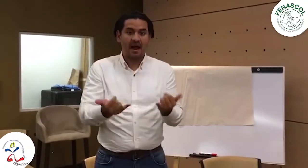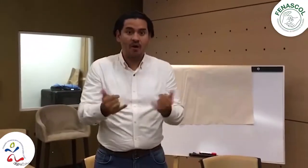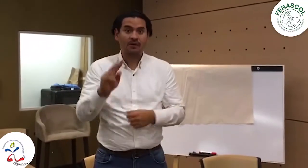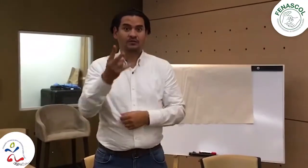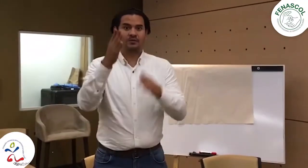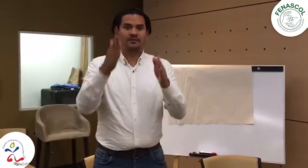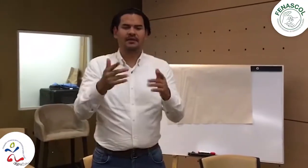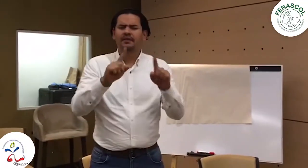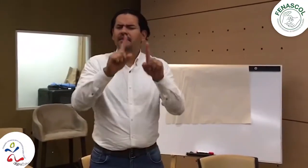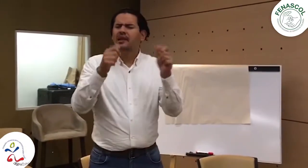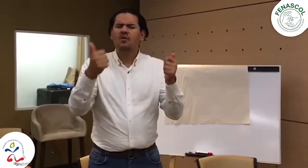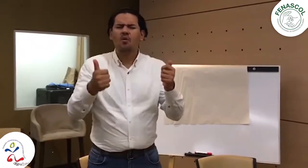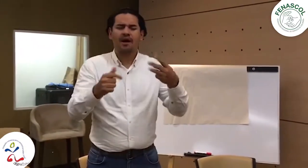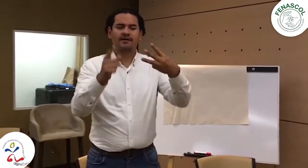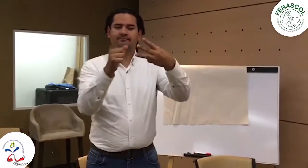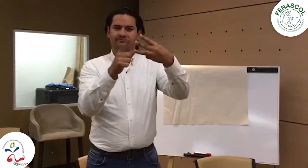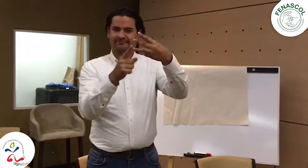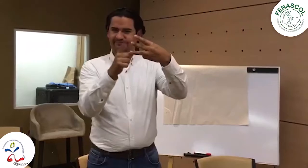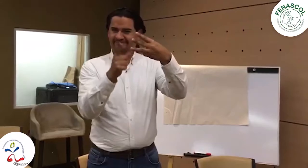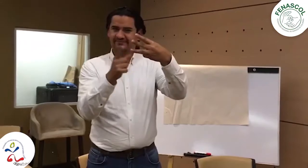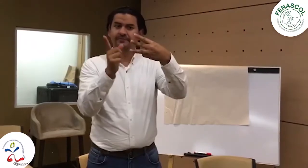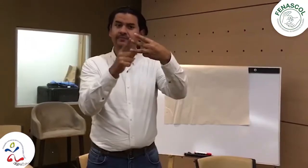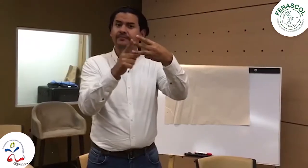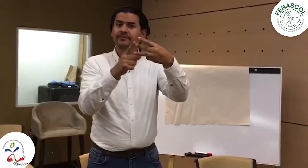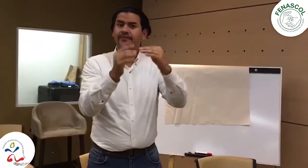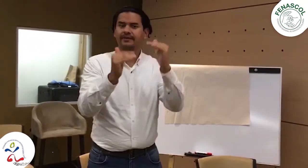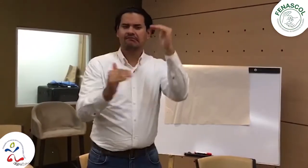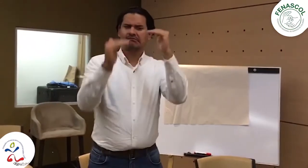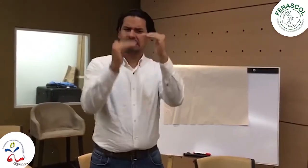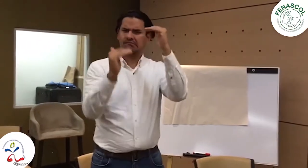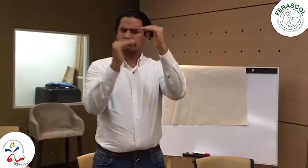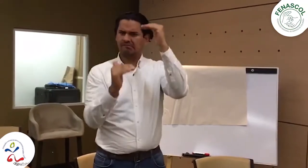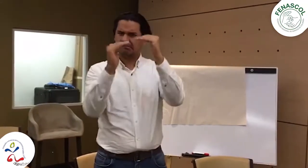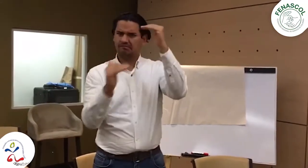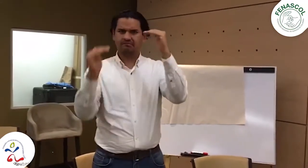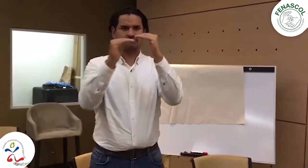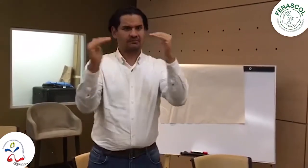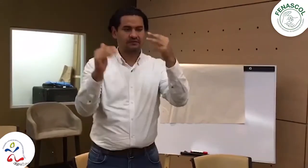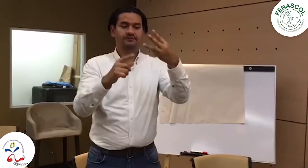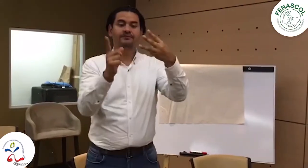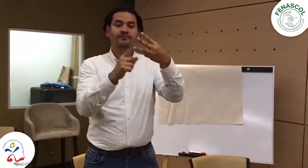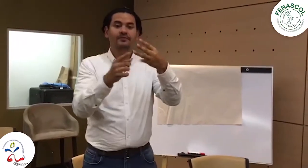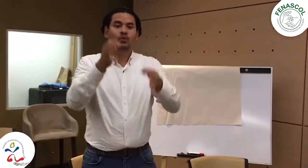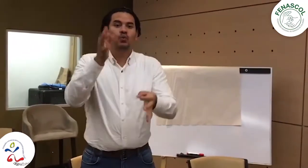en la primera parte de un video, hablamos de uno de los temas más relevantes, hablamos de dos objetivos de desarrollo, que es